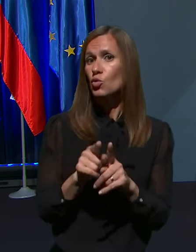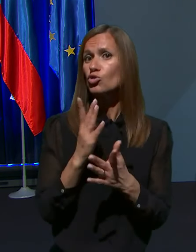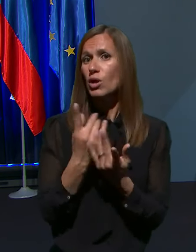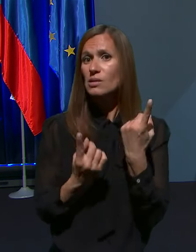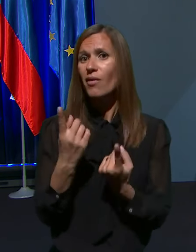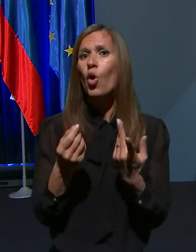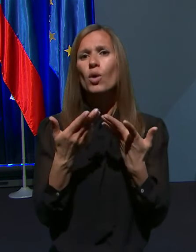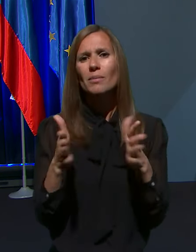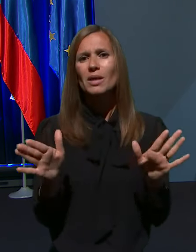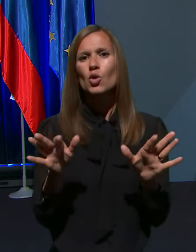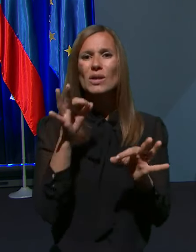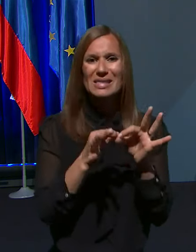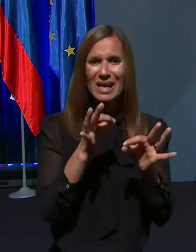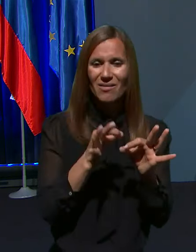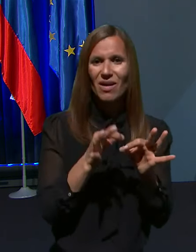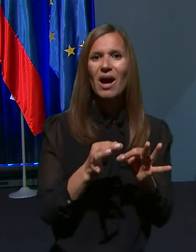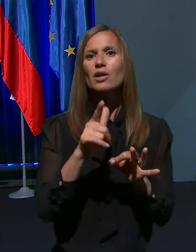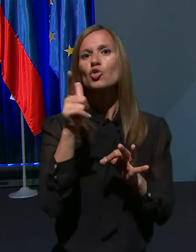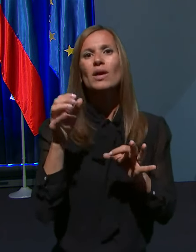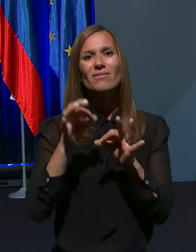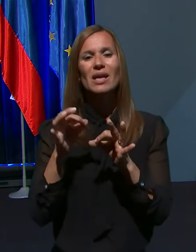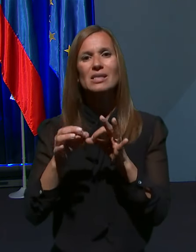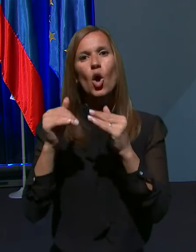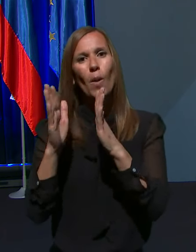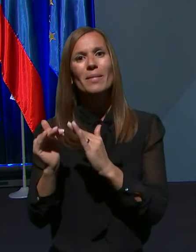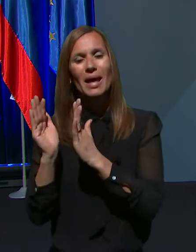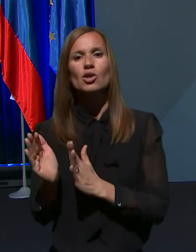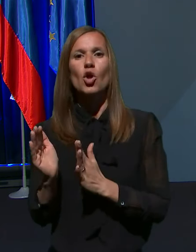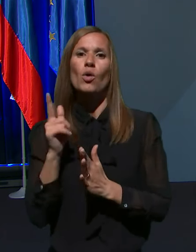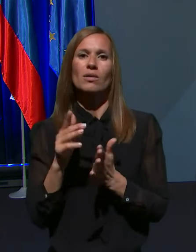crkva in drugih verskih objektov ter pod kakšnimi pogoji?